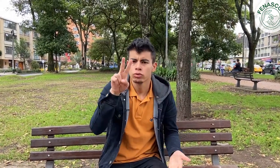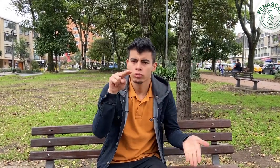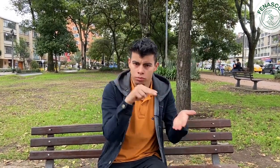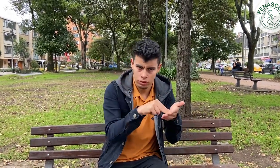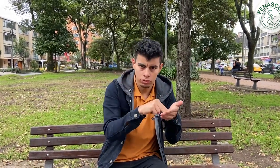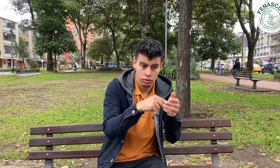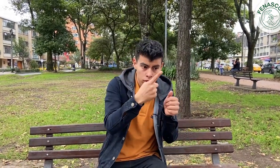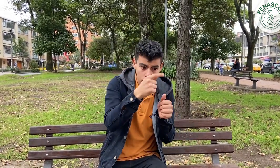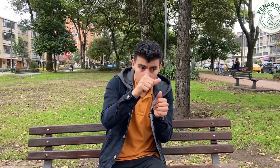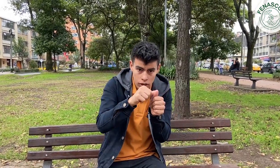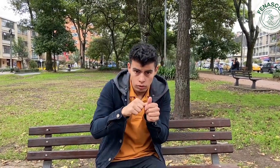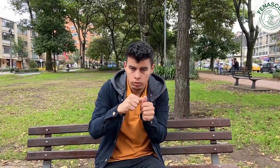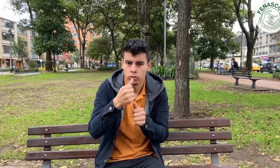cada uno paga 12.000 pesos